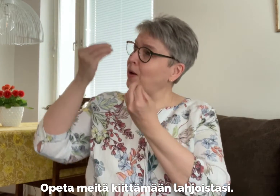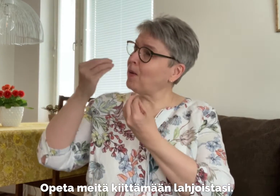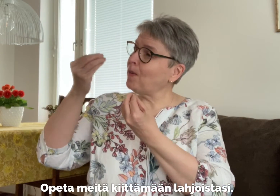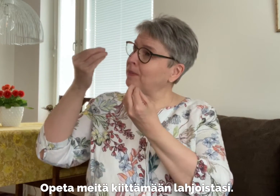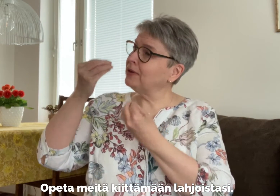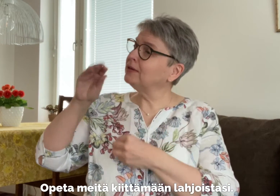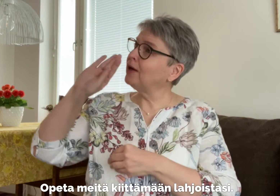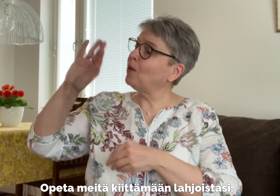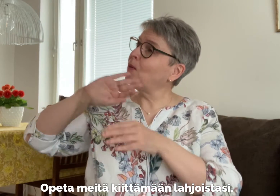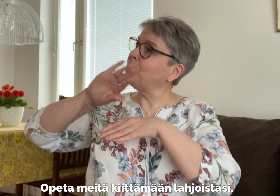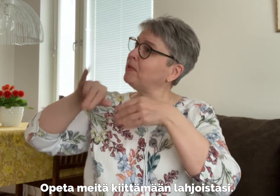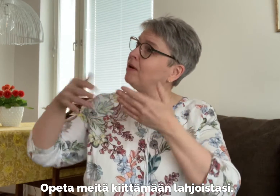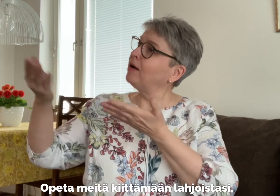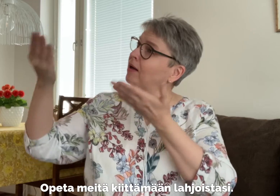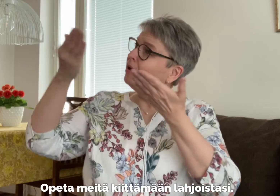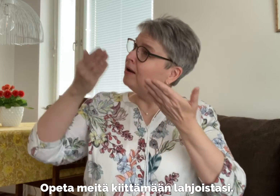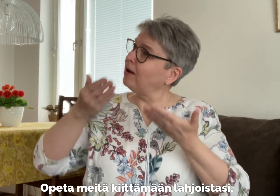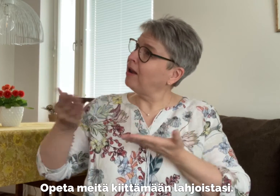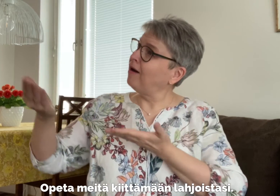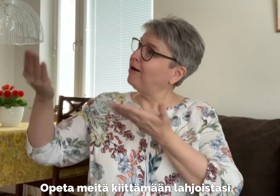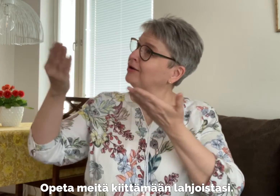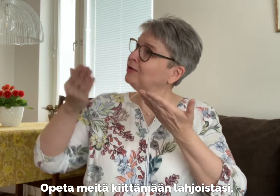Opeta meitä kiittämään lahjoistasi.